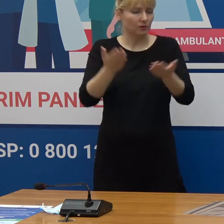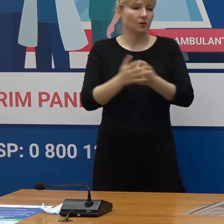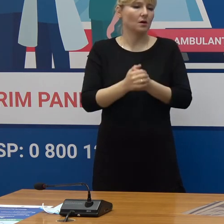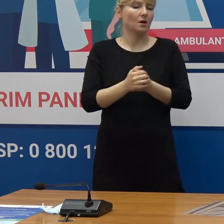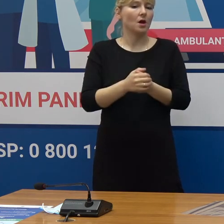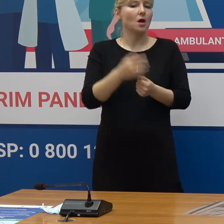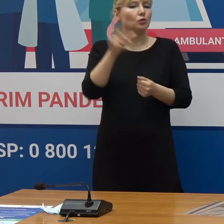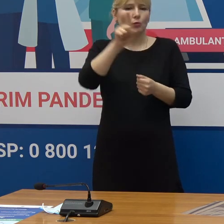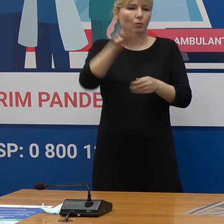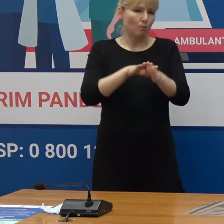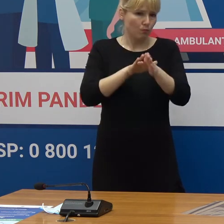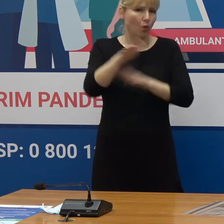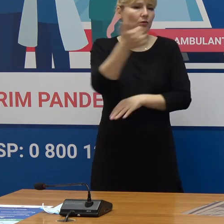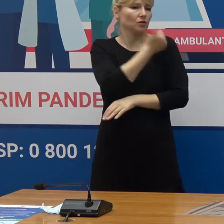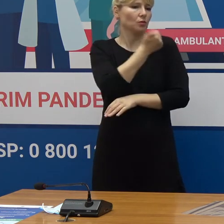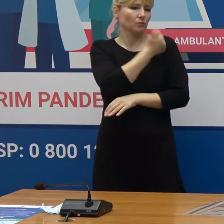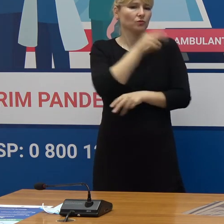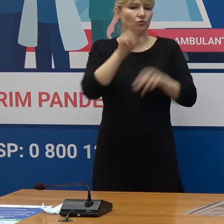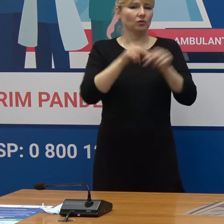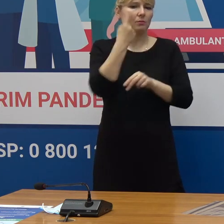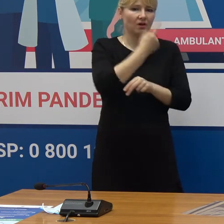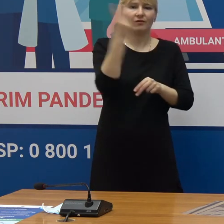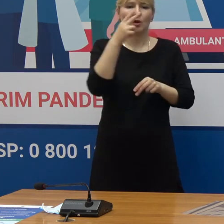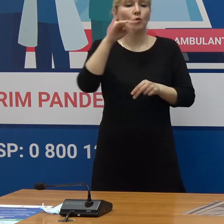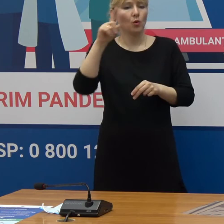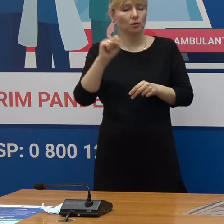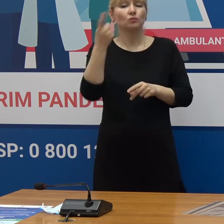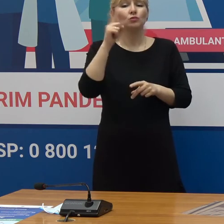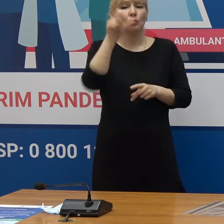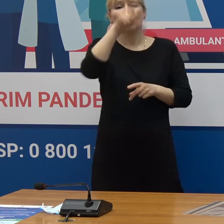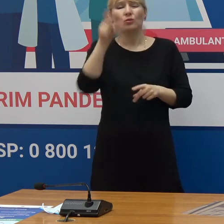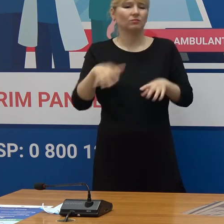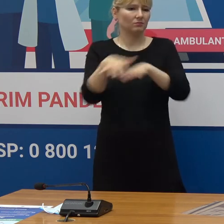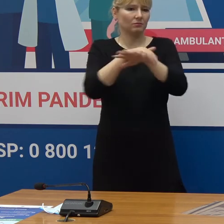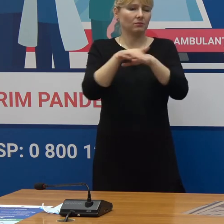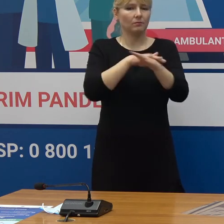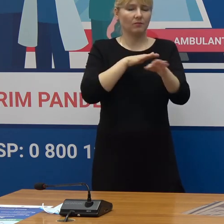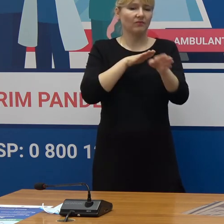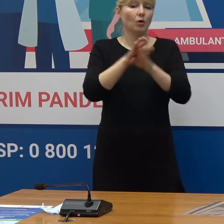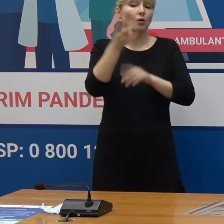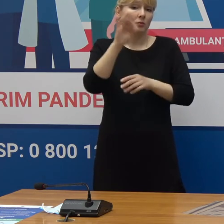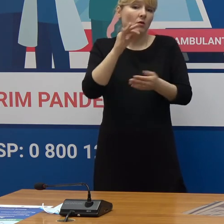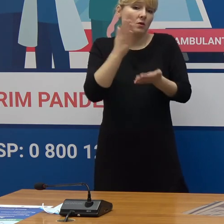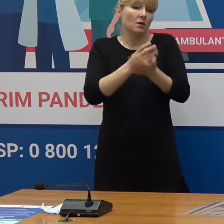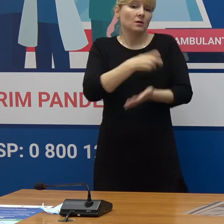vaccinate complet cu cât numărul mai este mai mare Cu atât mai bine pentru toți, doar că sunt riscuri